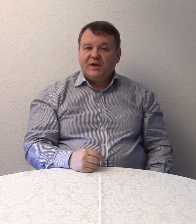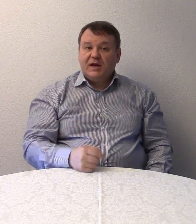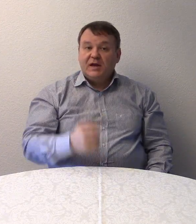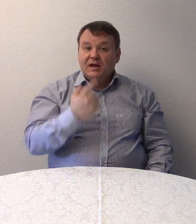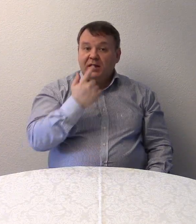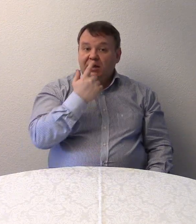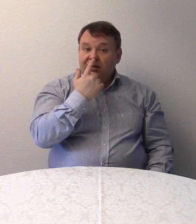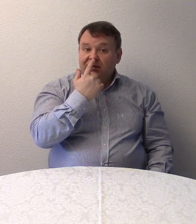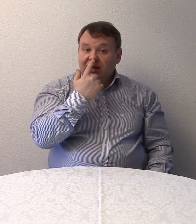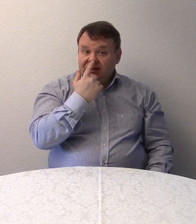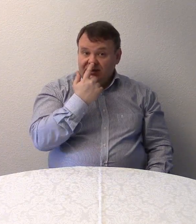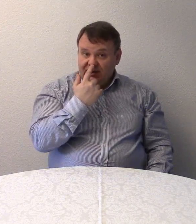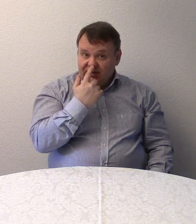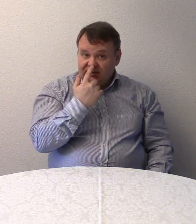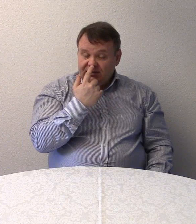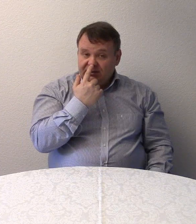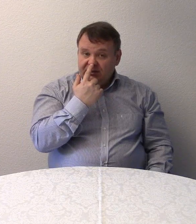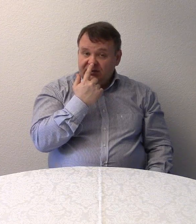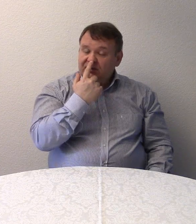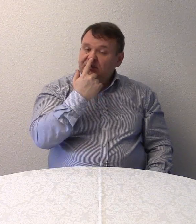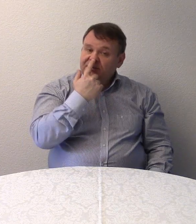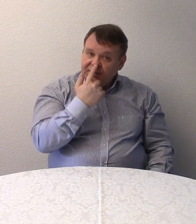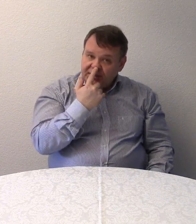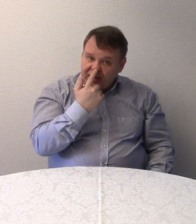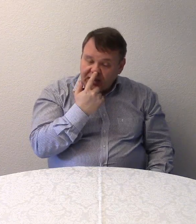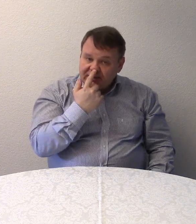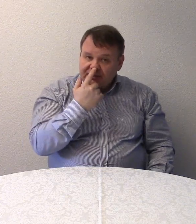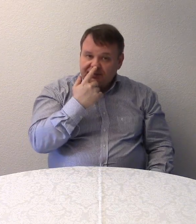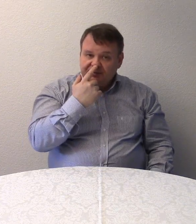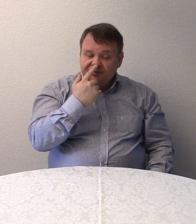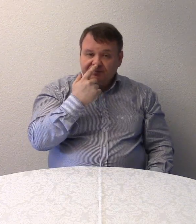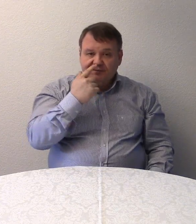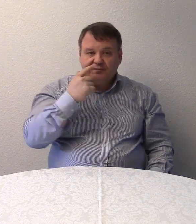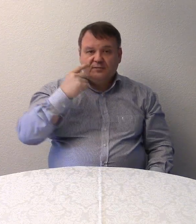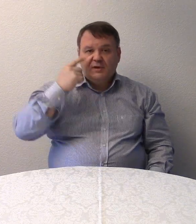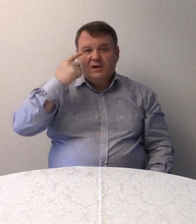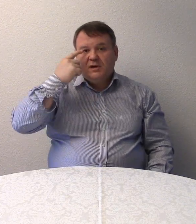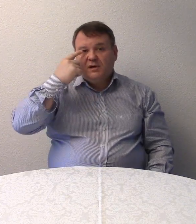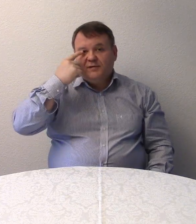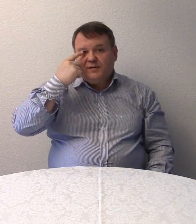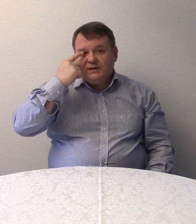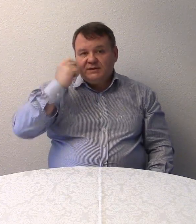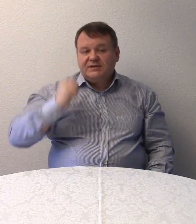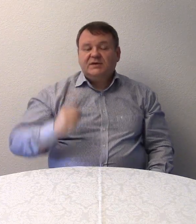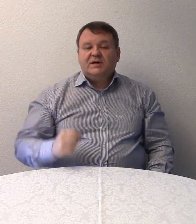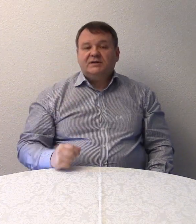Das ist die Nase. Was ist das?